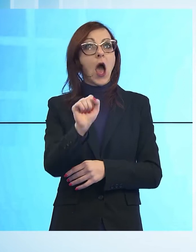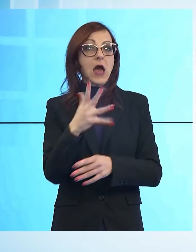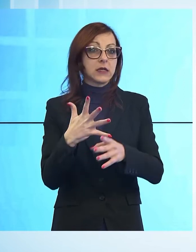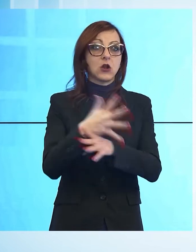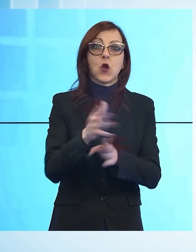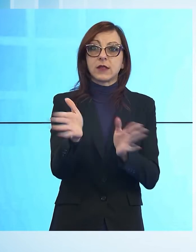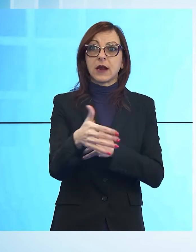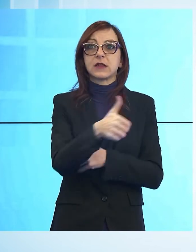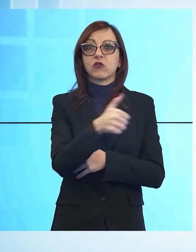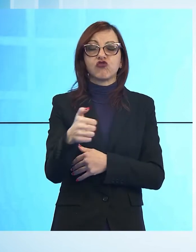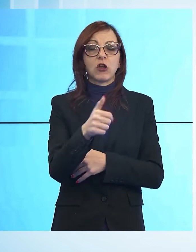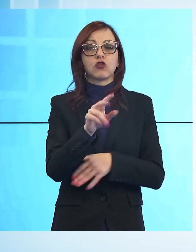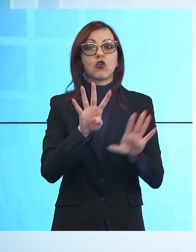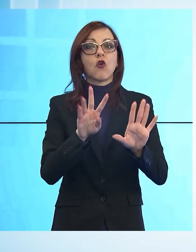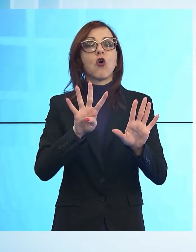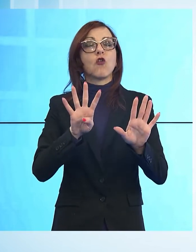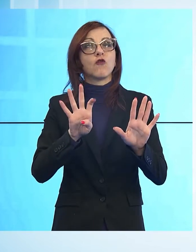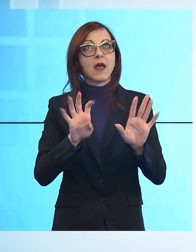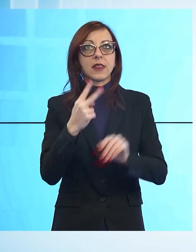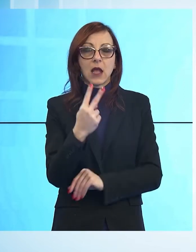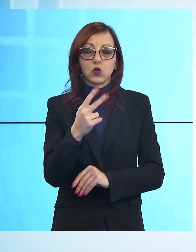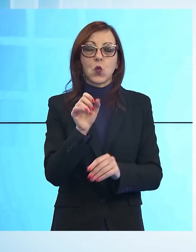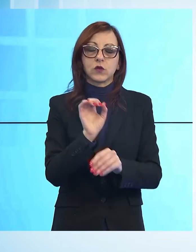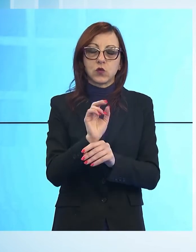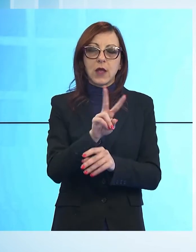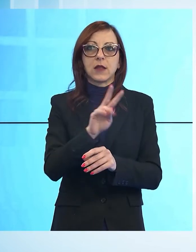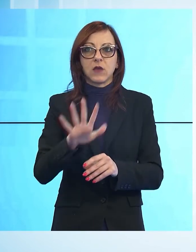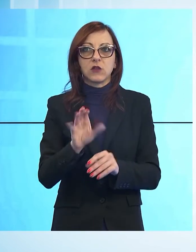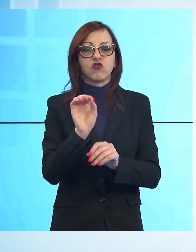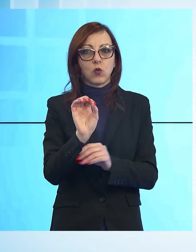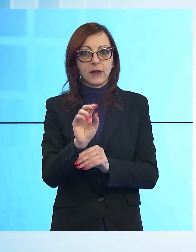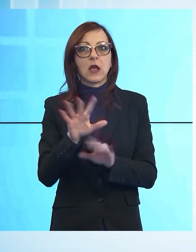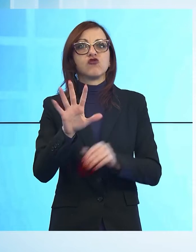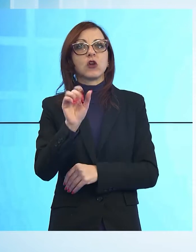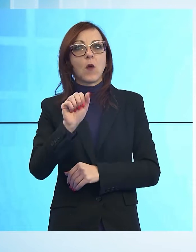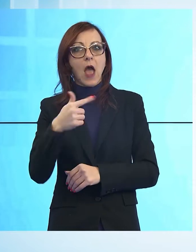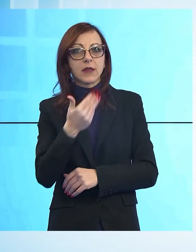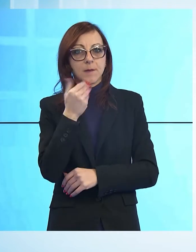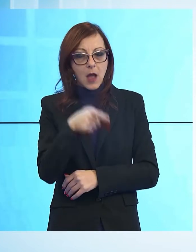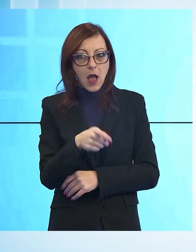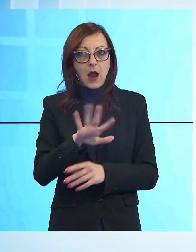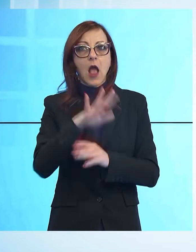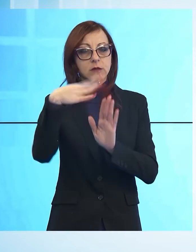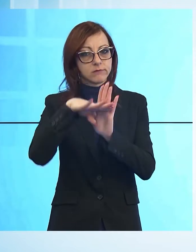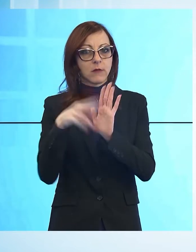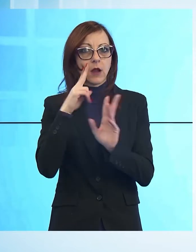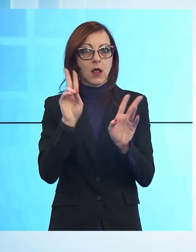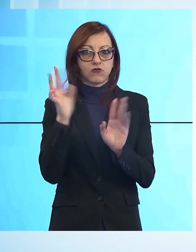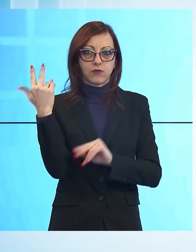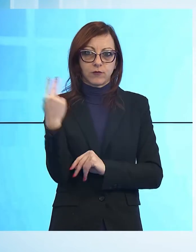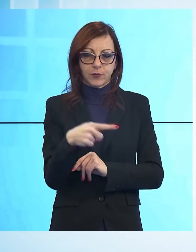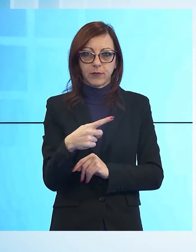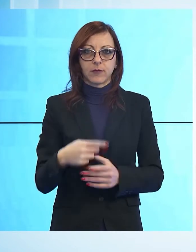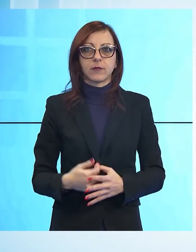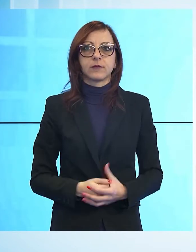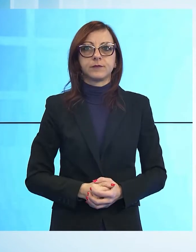192 studenti, 25 insegnanti e 5 ATA. Al Marconi 136 assenti, 80 al Barsanti e Matteucci.